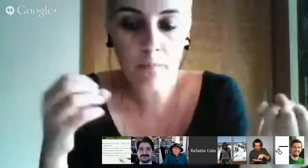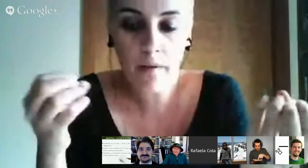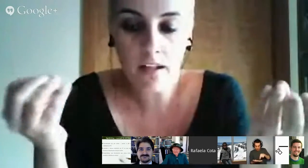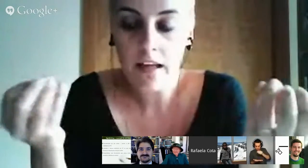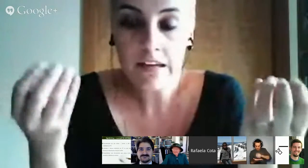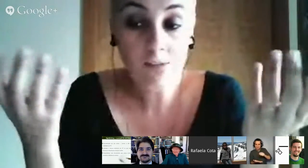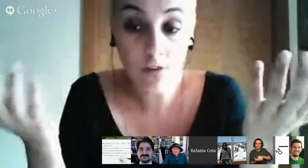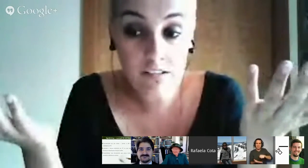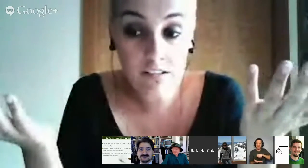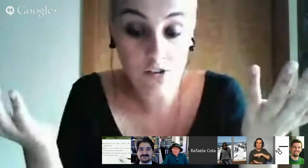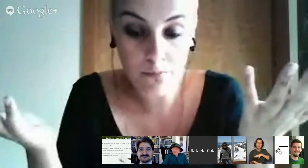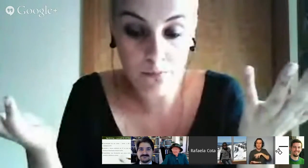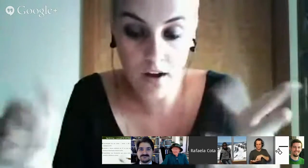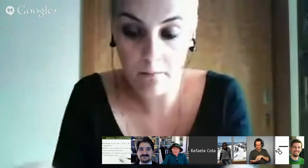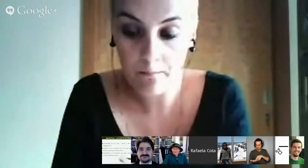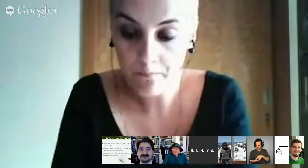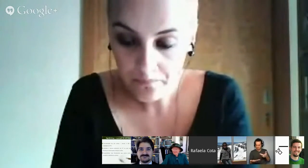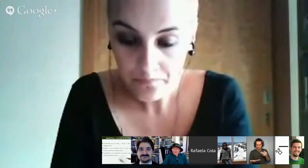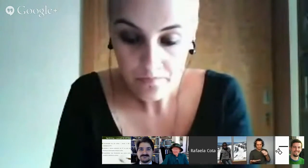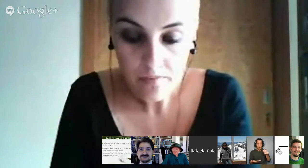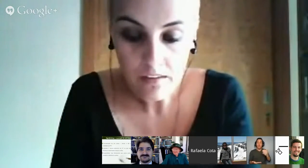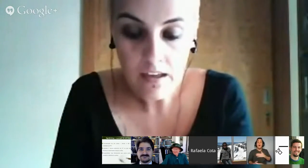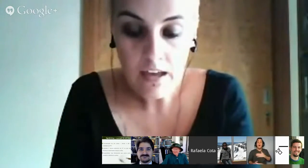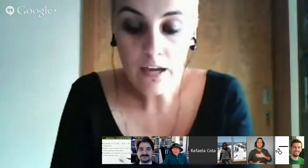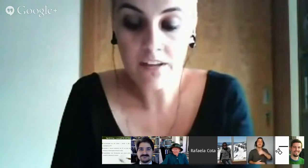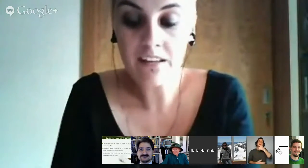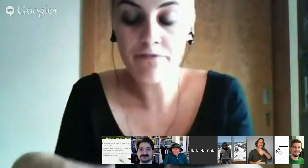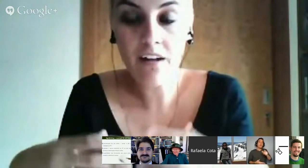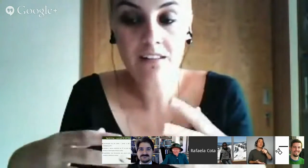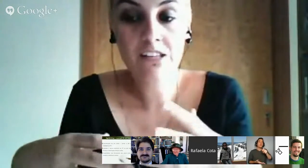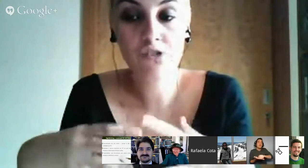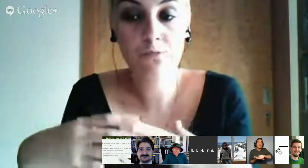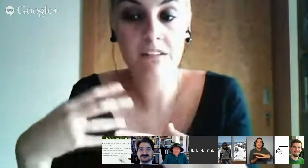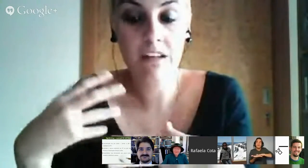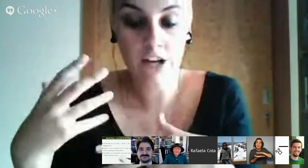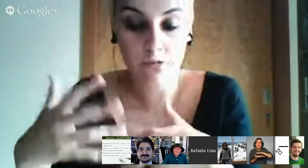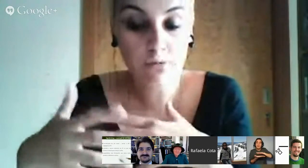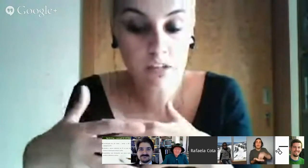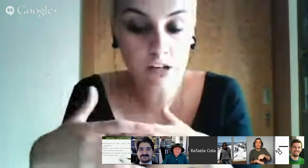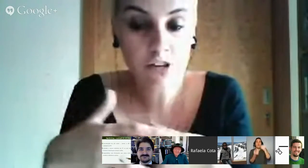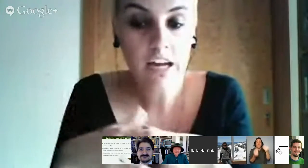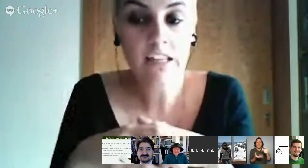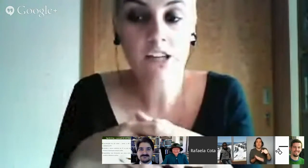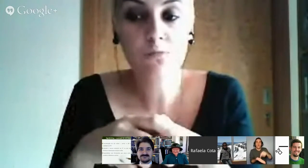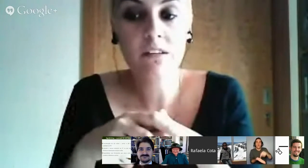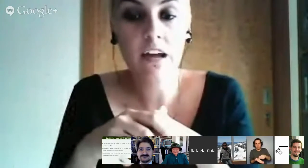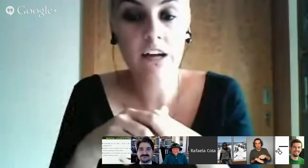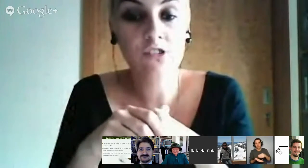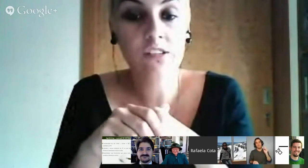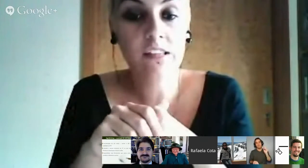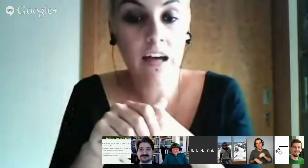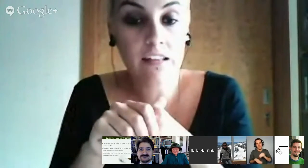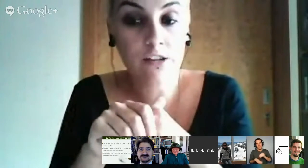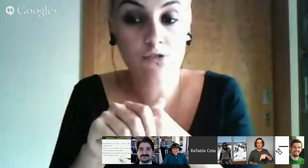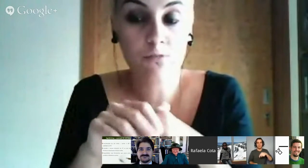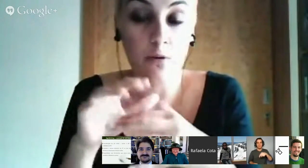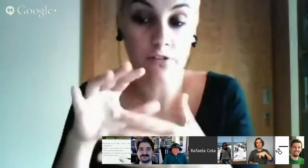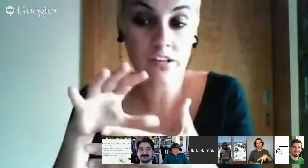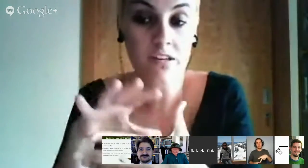papel. Isso não existe em Portugal. Portanto, a falta destes materiais lúdicos e destes materiais didáticos que possam ser